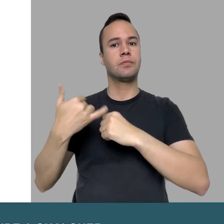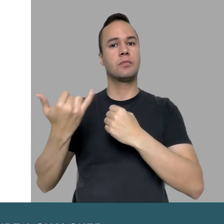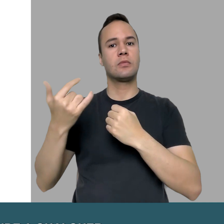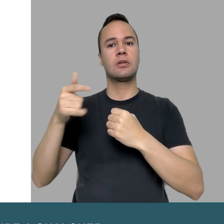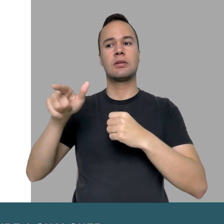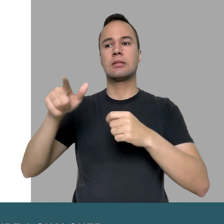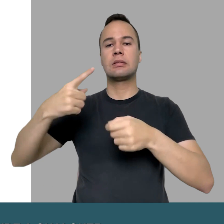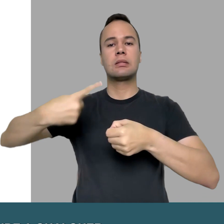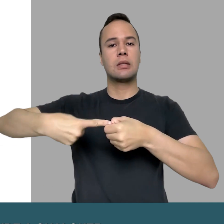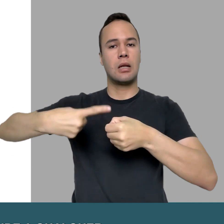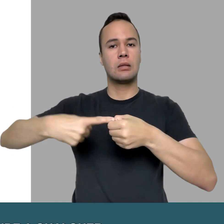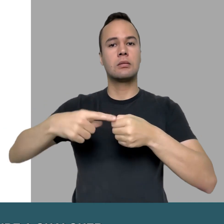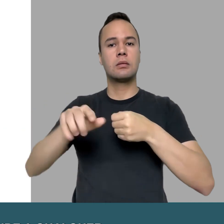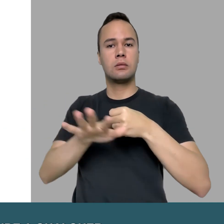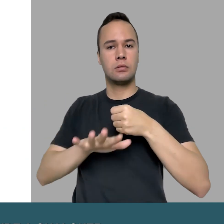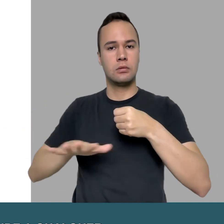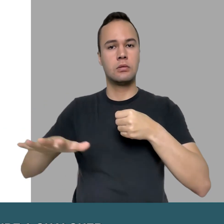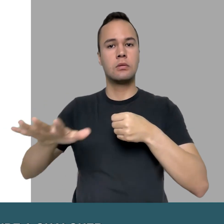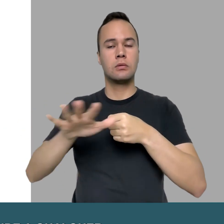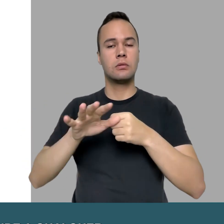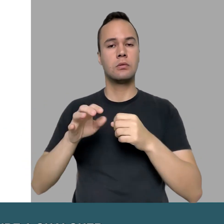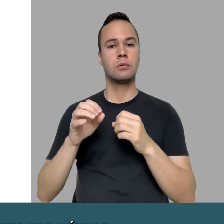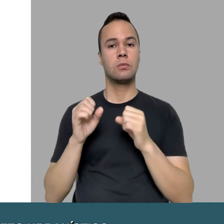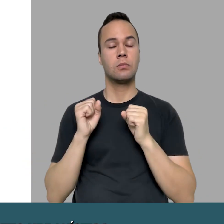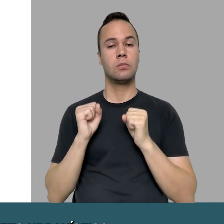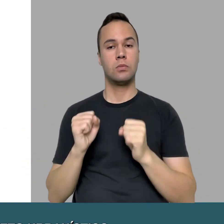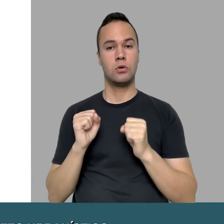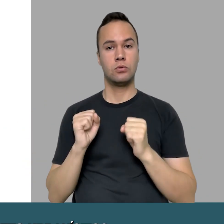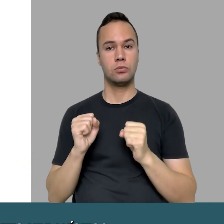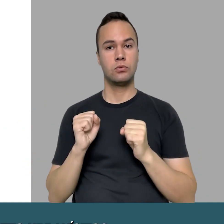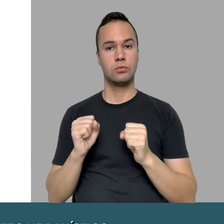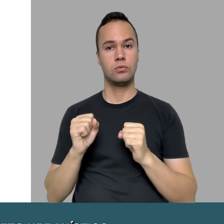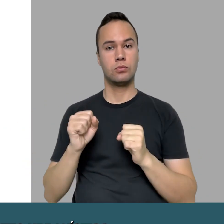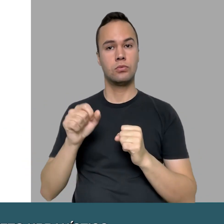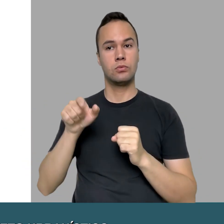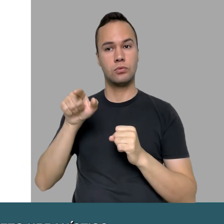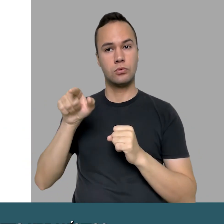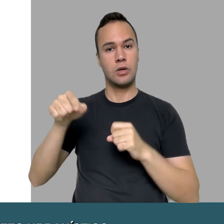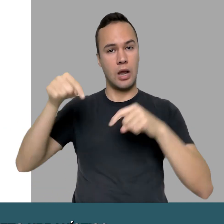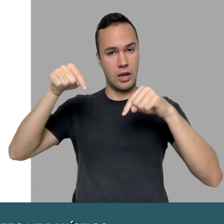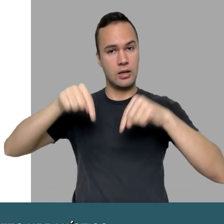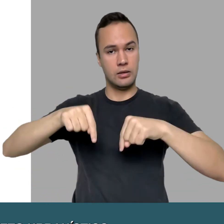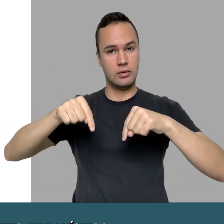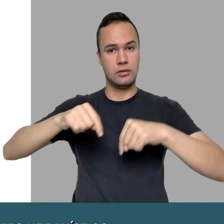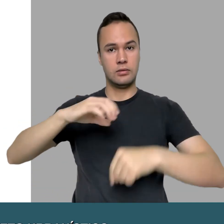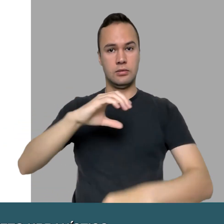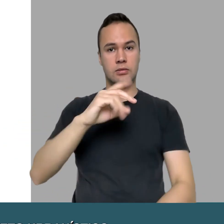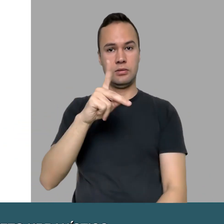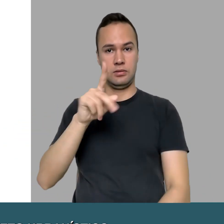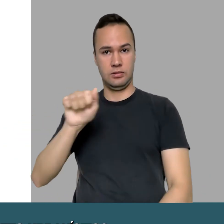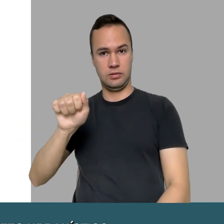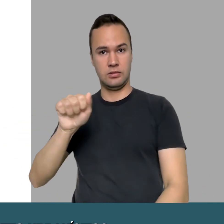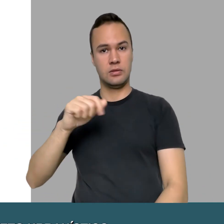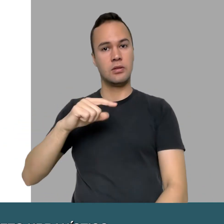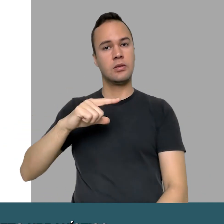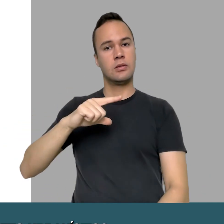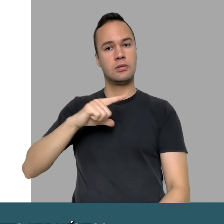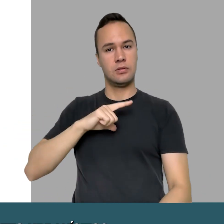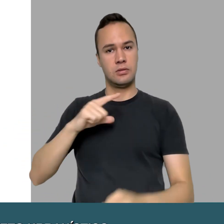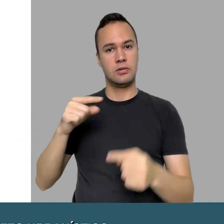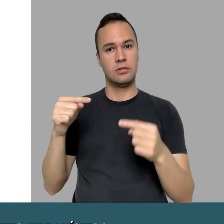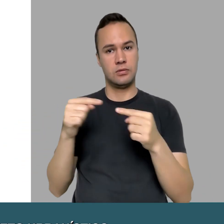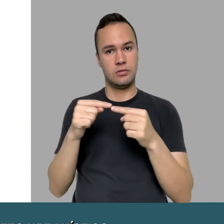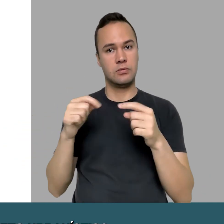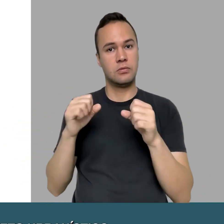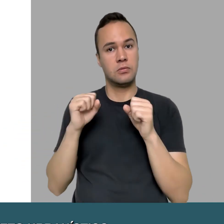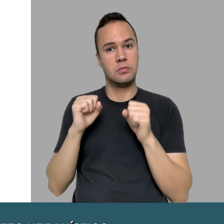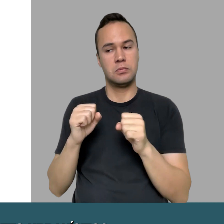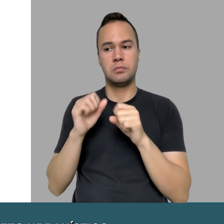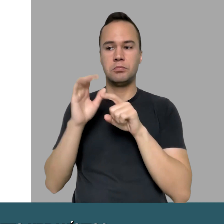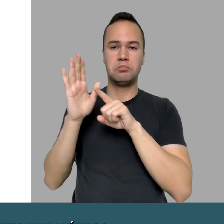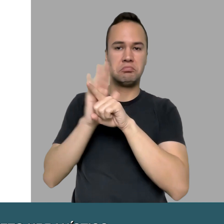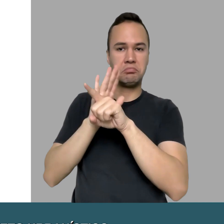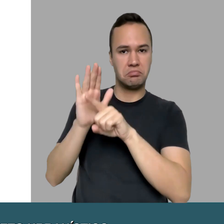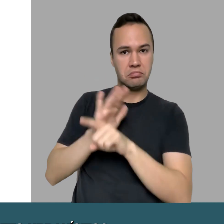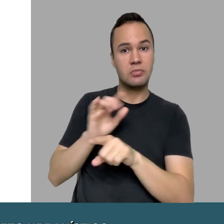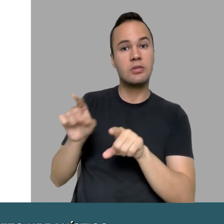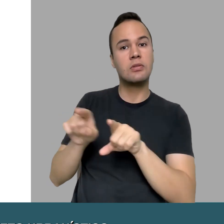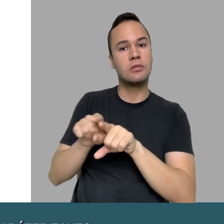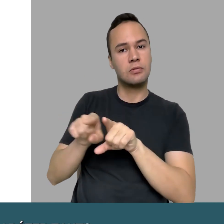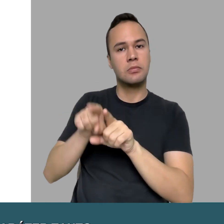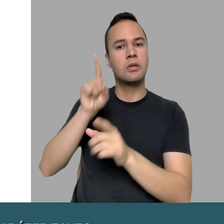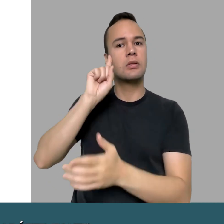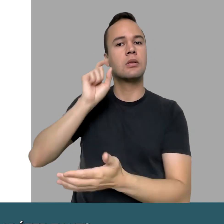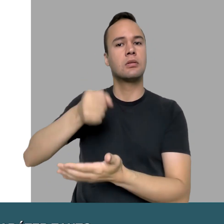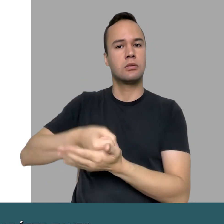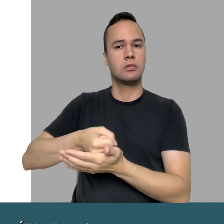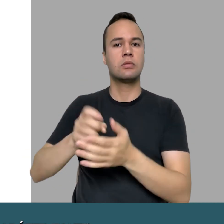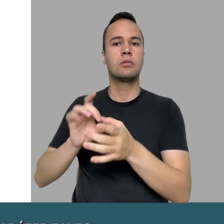atende qualquer projeto arquitetônico, qualquer projeto urbanístico, esse projeto pode ser consultado aqui a CPA.